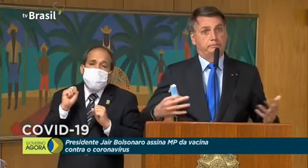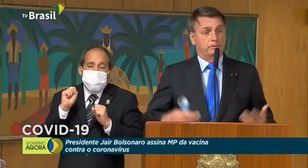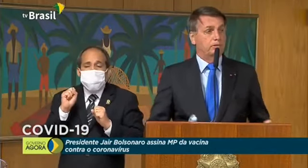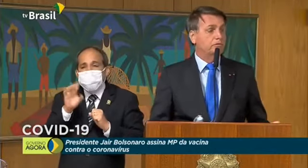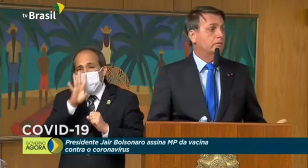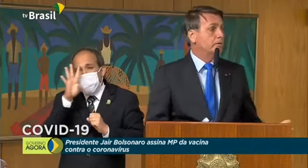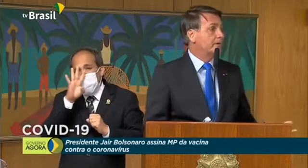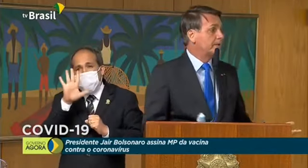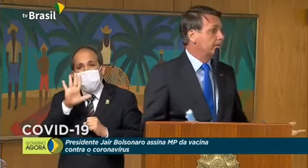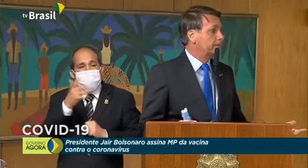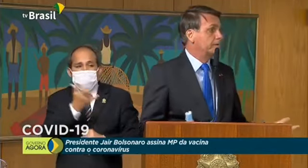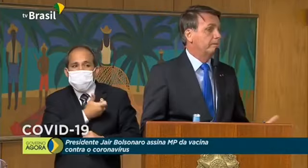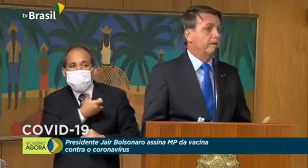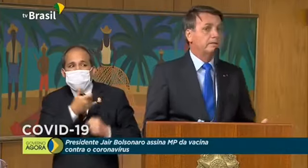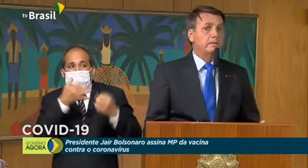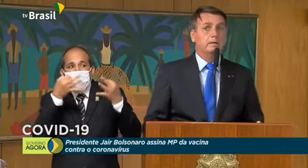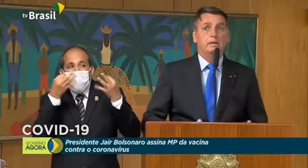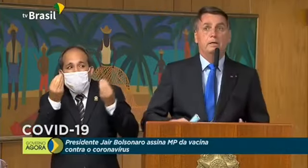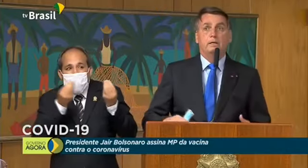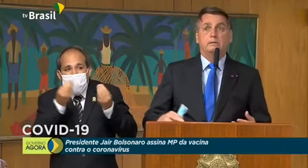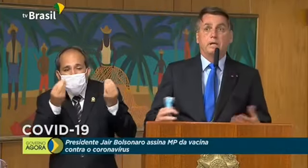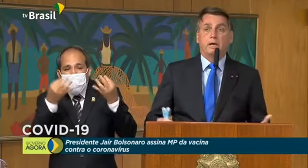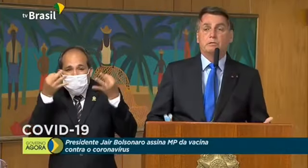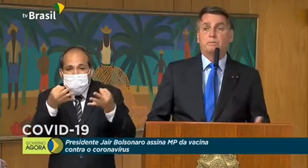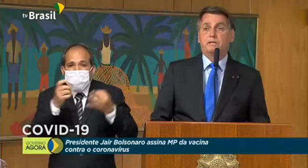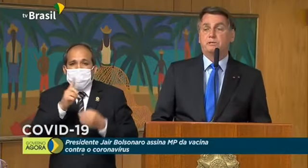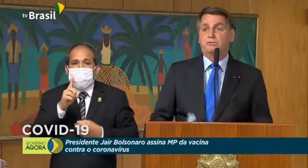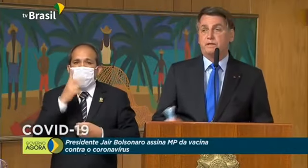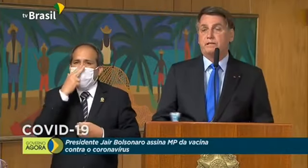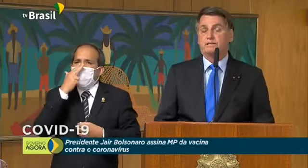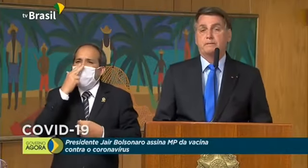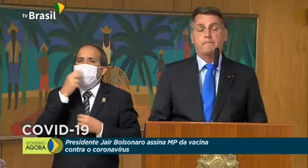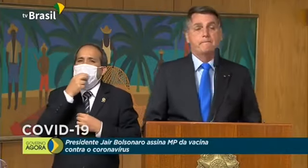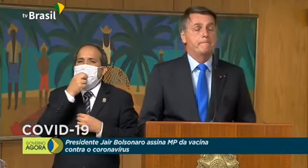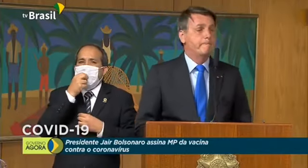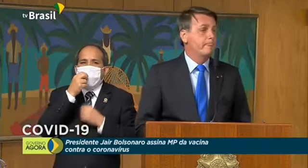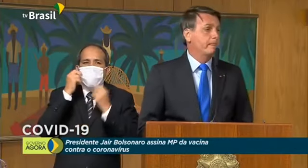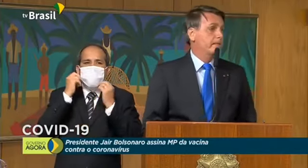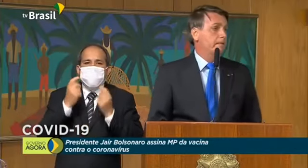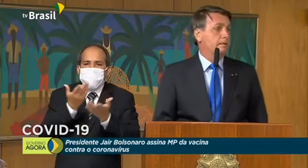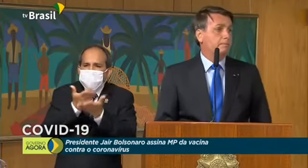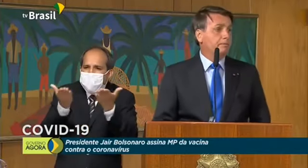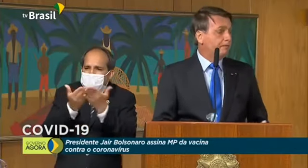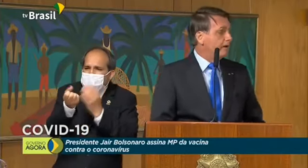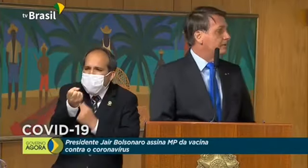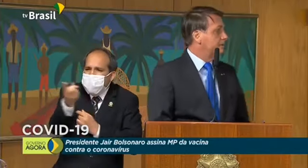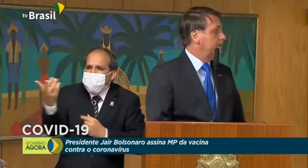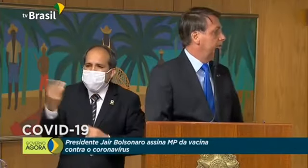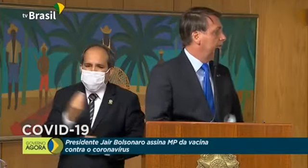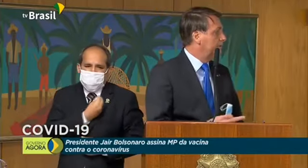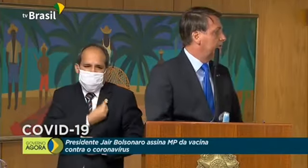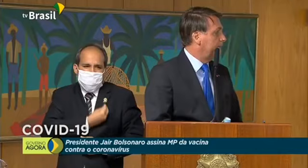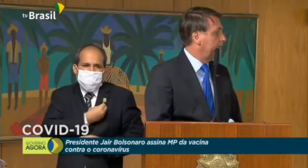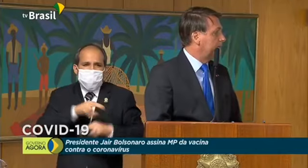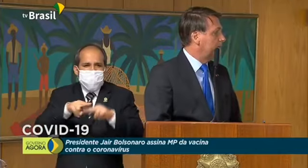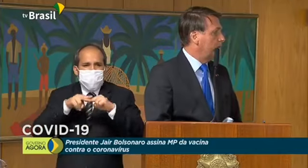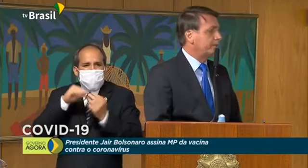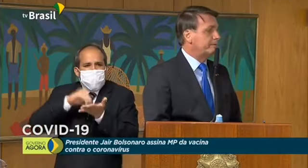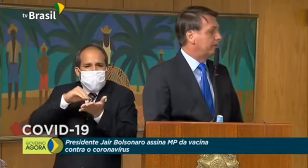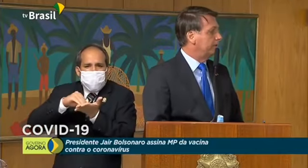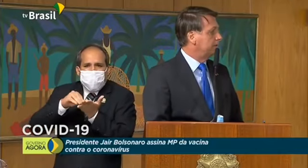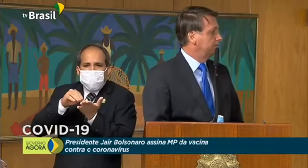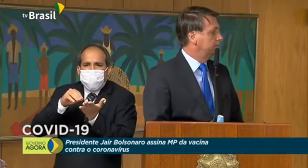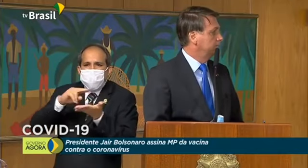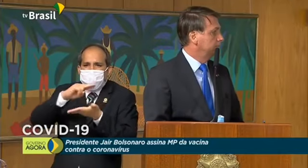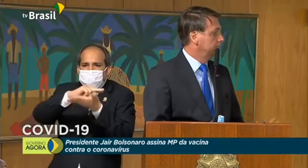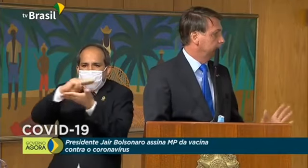não chegou ao meu conhecimento, pelo menos que tenhamos perdido vidas por falta de leitos, UTIs ou